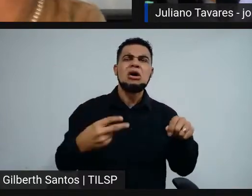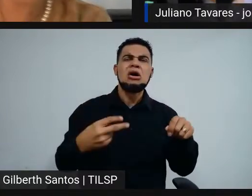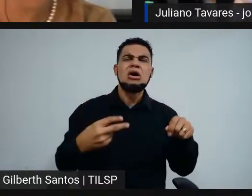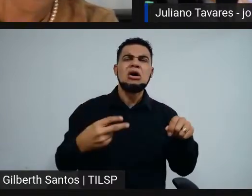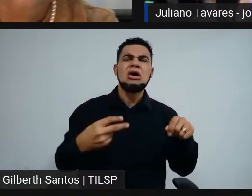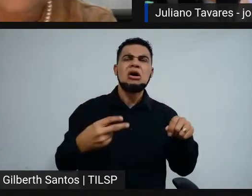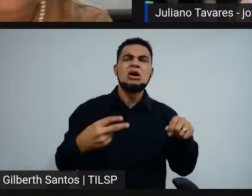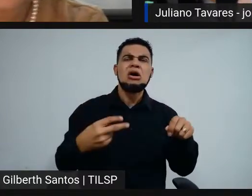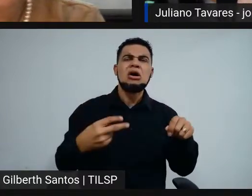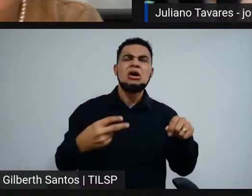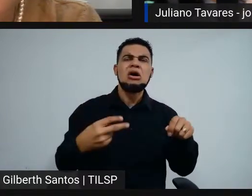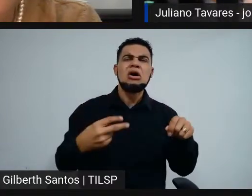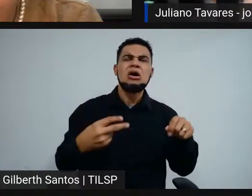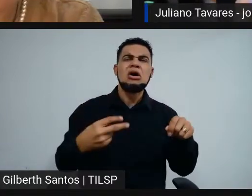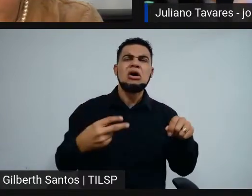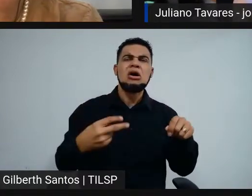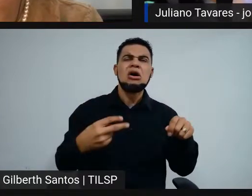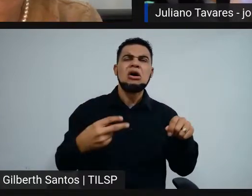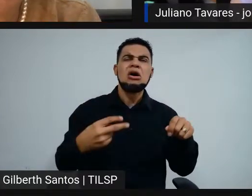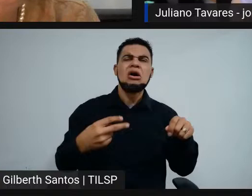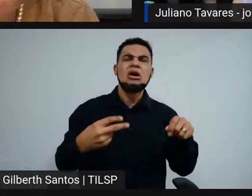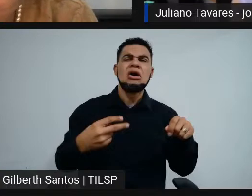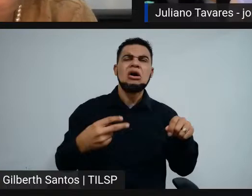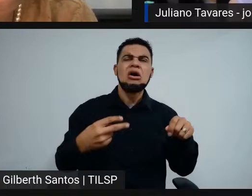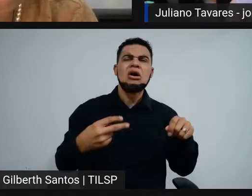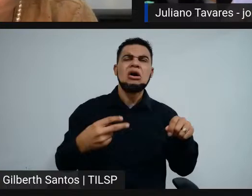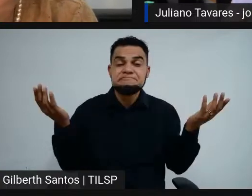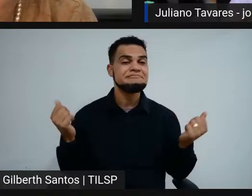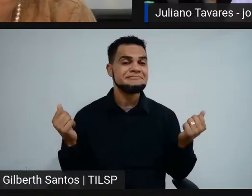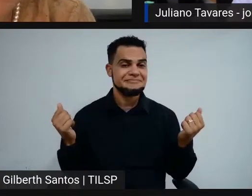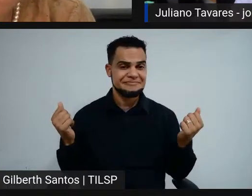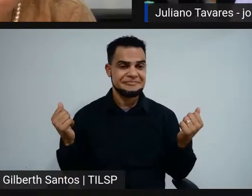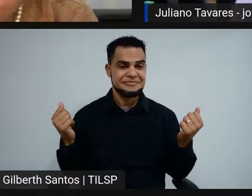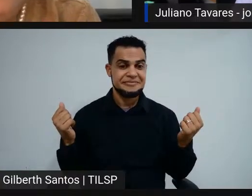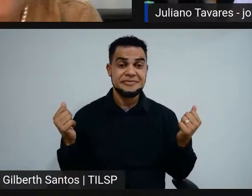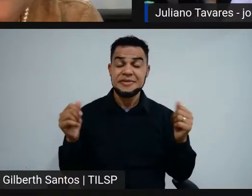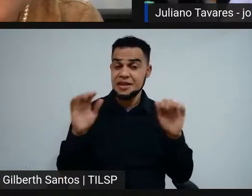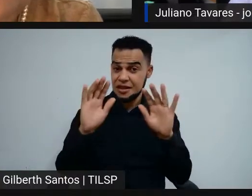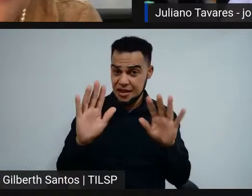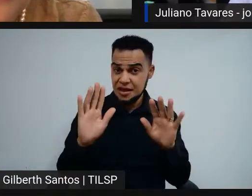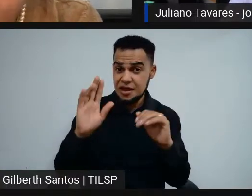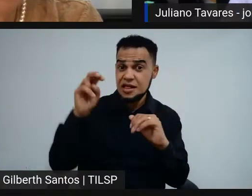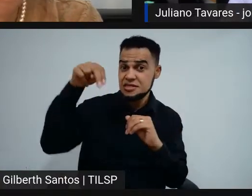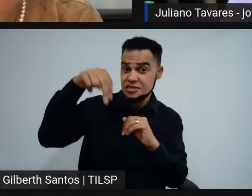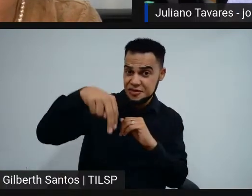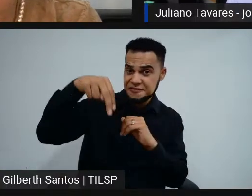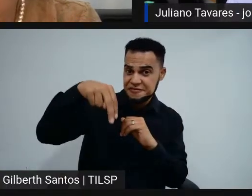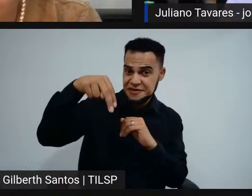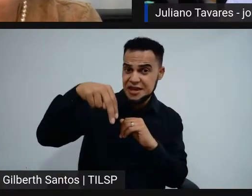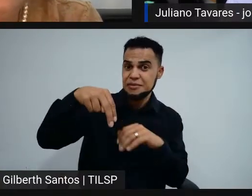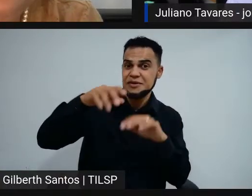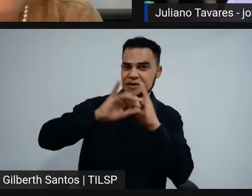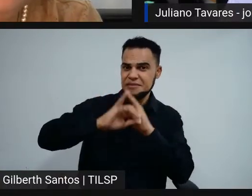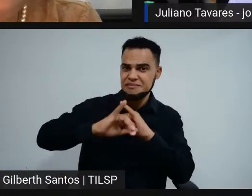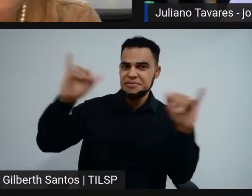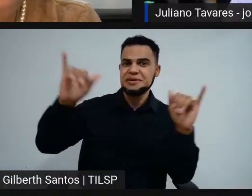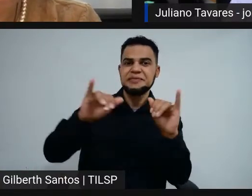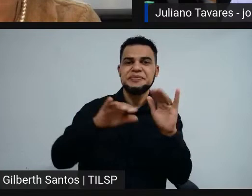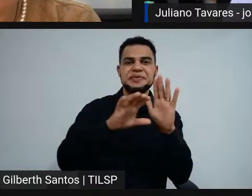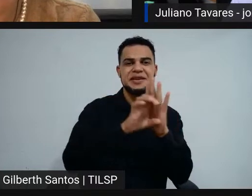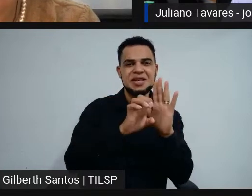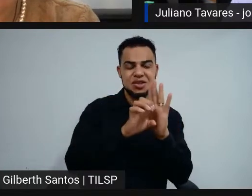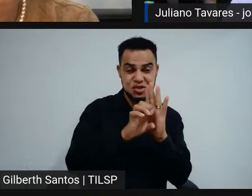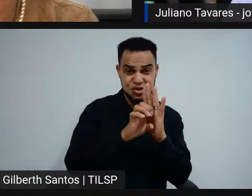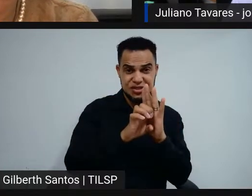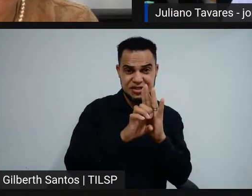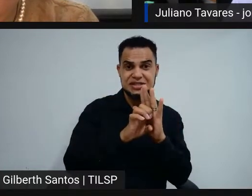que está proibido, o que é que nós vamos fazer? No 4 de novembro, nós vamos liberar um edital de convocação para as provas